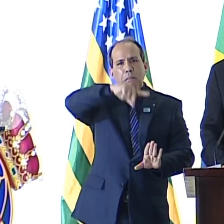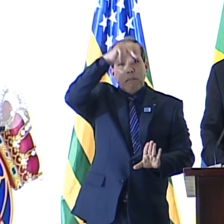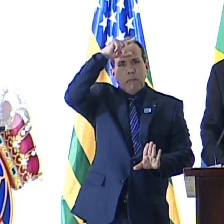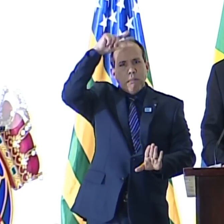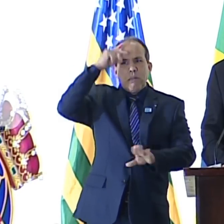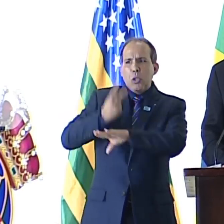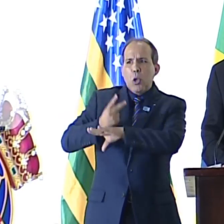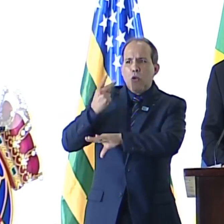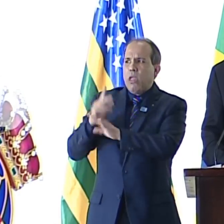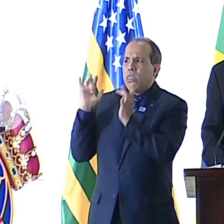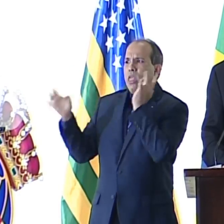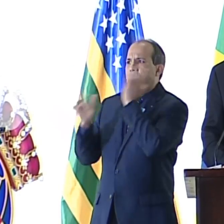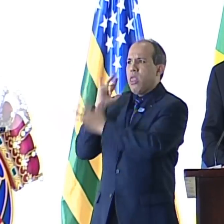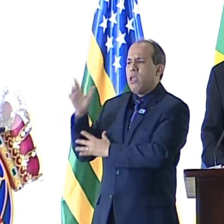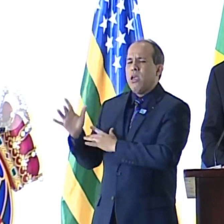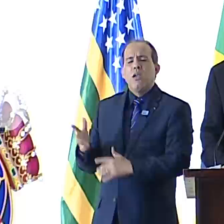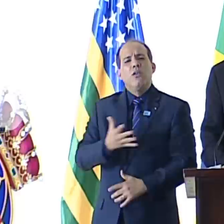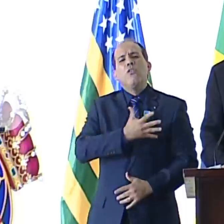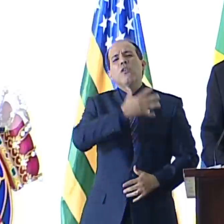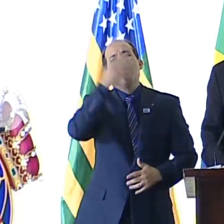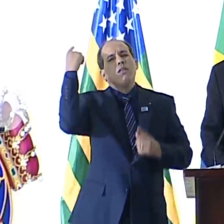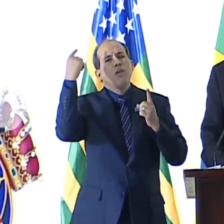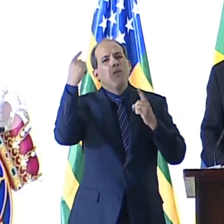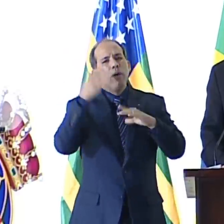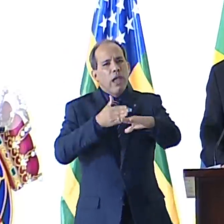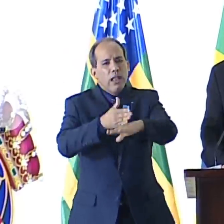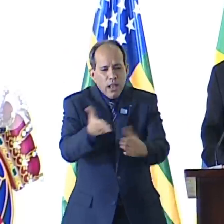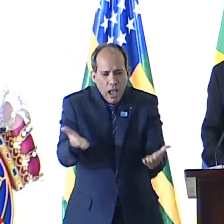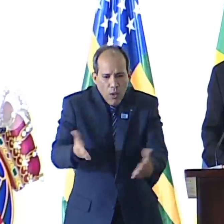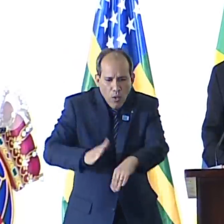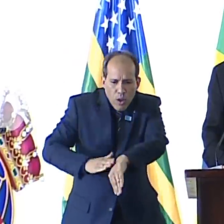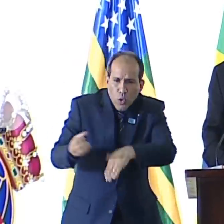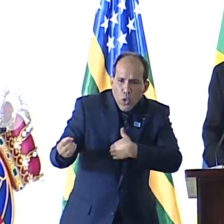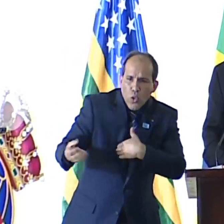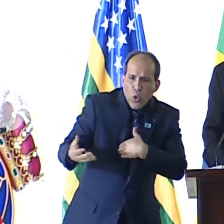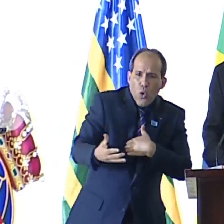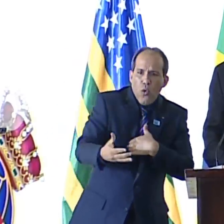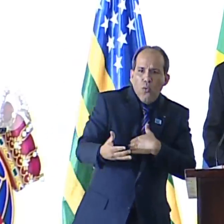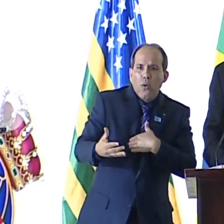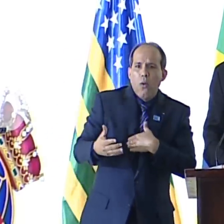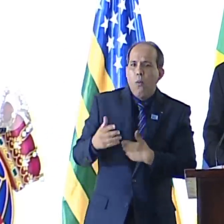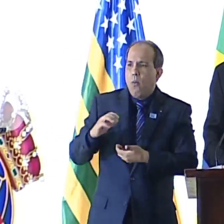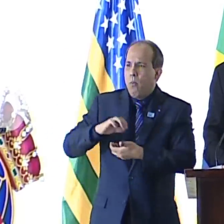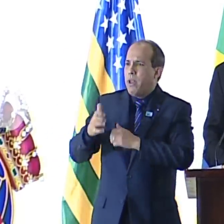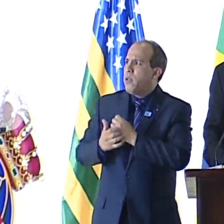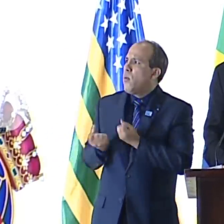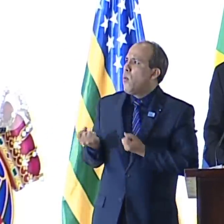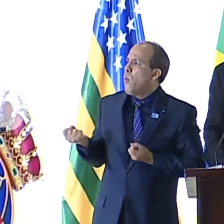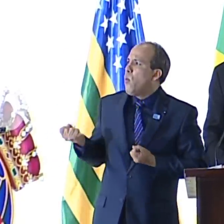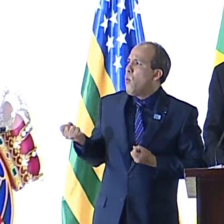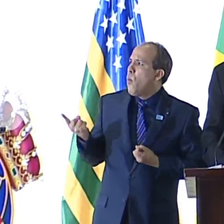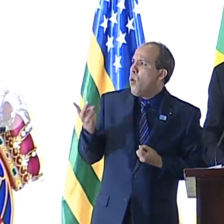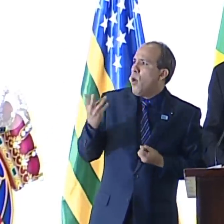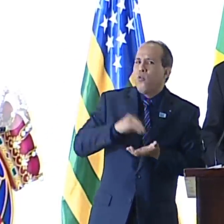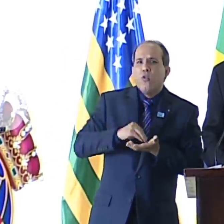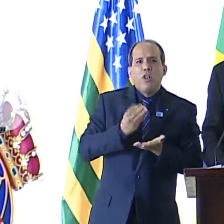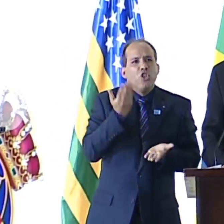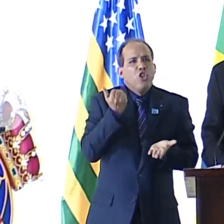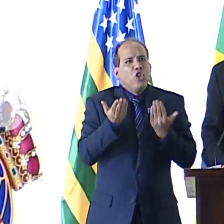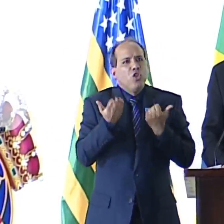e esquecendo-se de jogar o campeonato deste ano. Fazendo marcas na parede para contar quantos dias faltam até a próxima remoção.